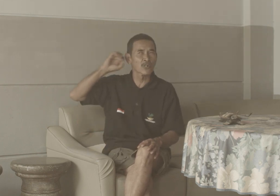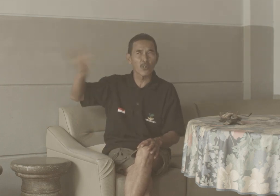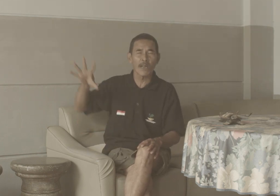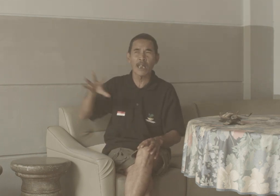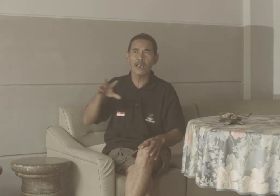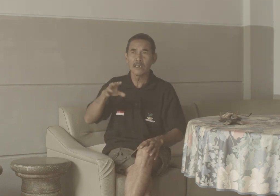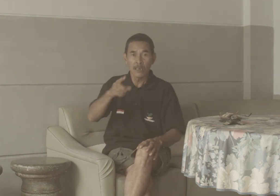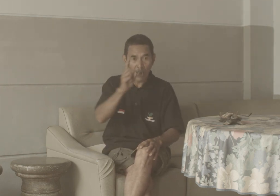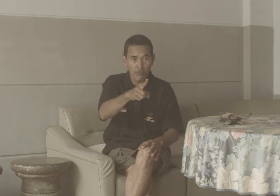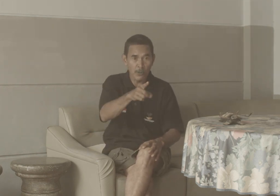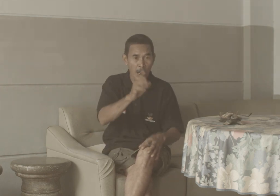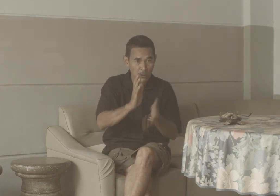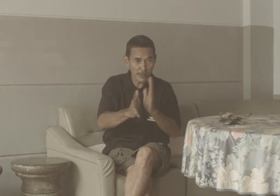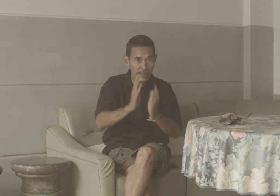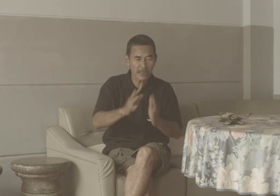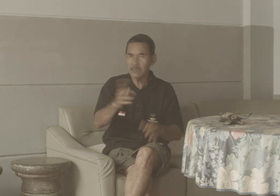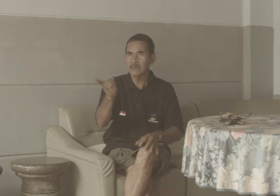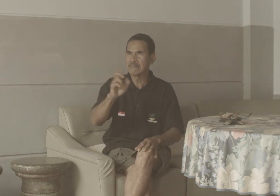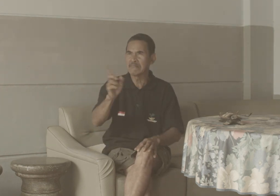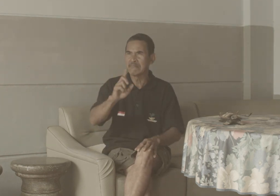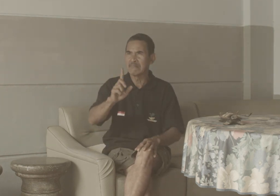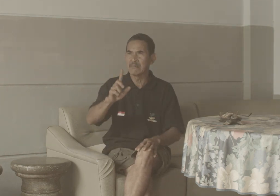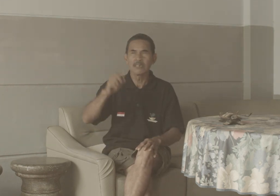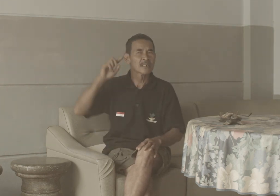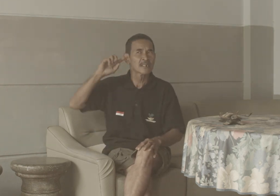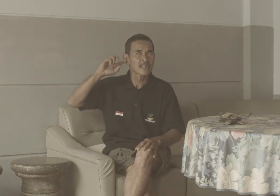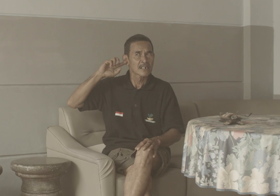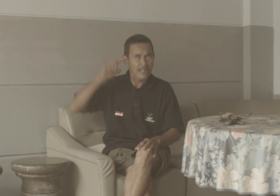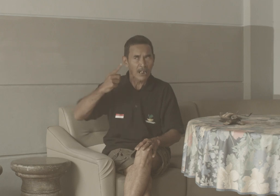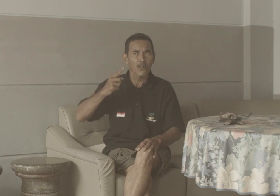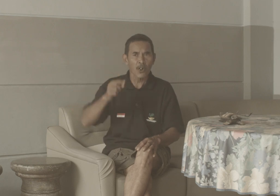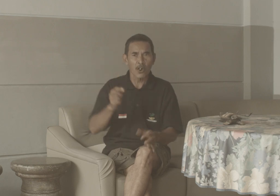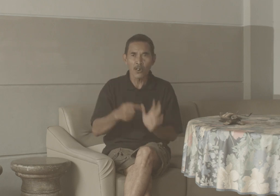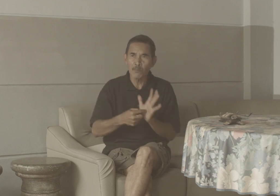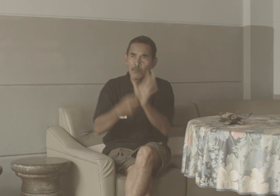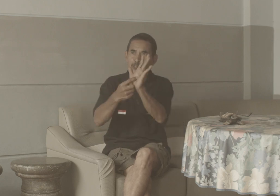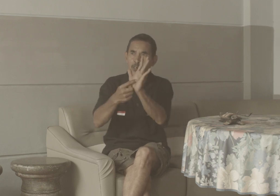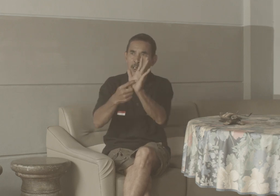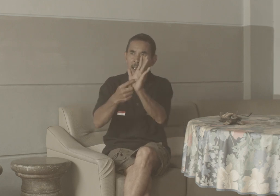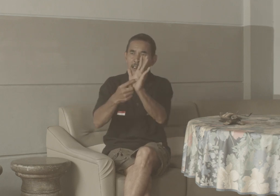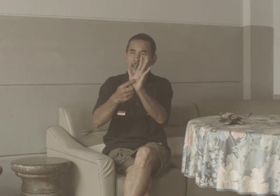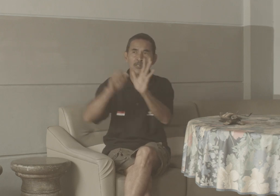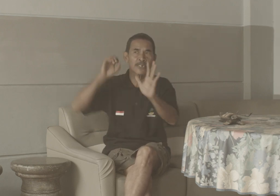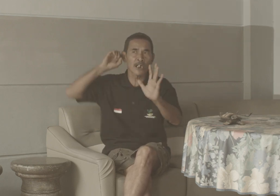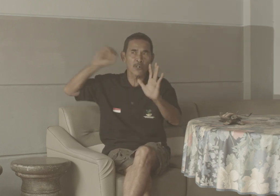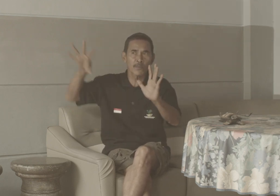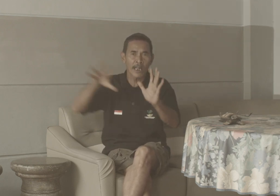Normal Kamu Harus Begini Yang Kolok Memunculkan Terus Yang Normal